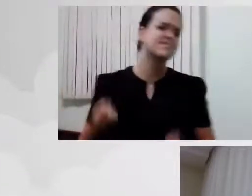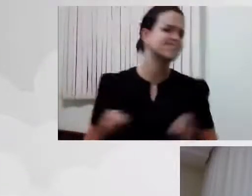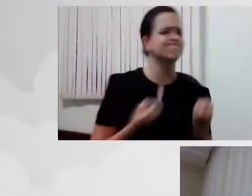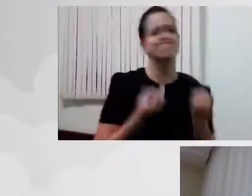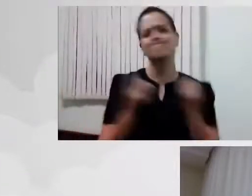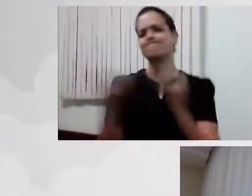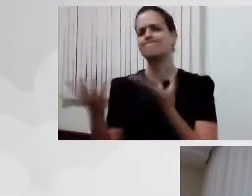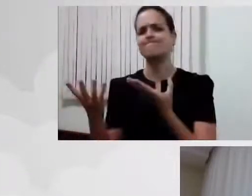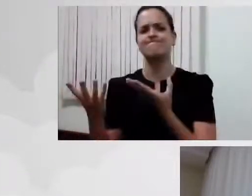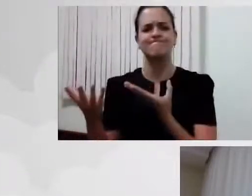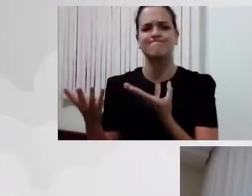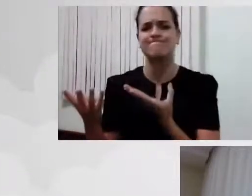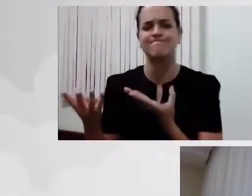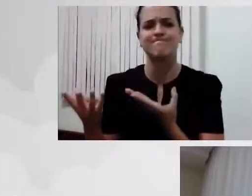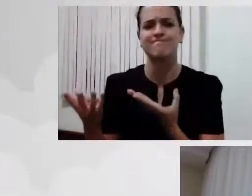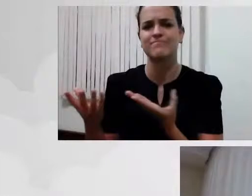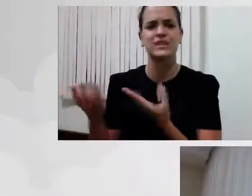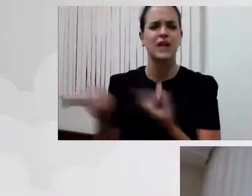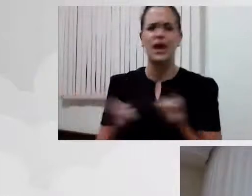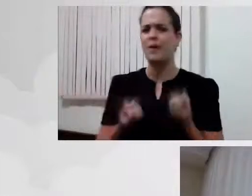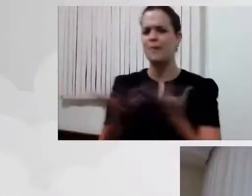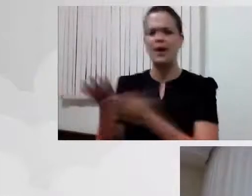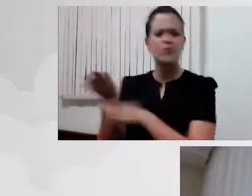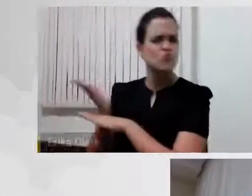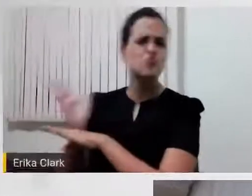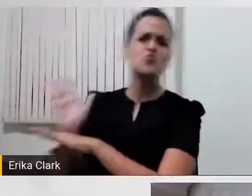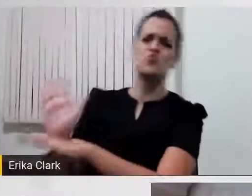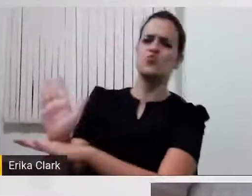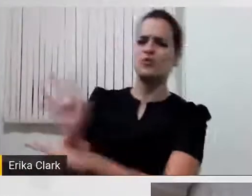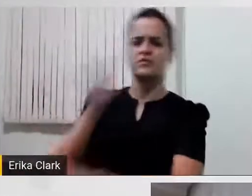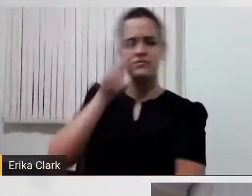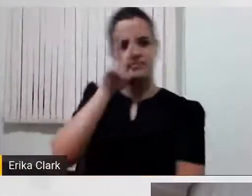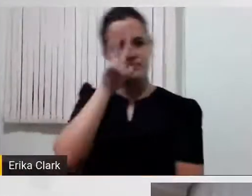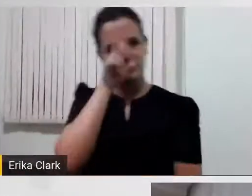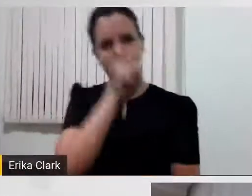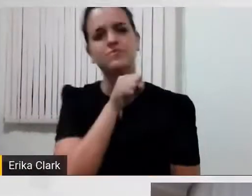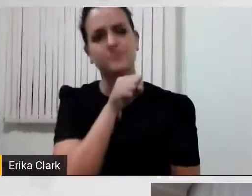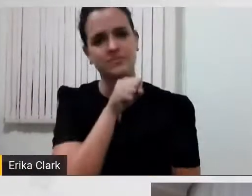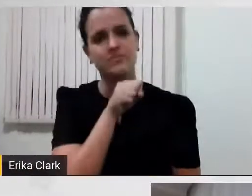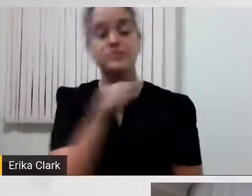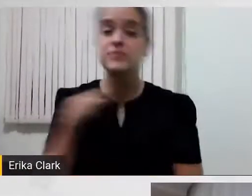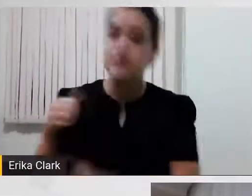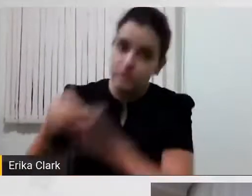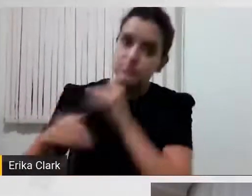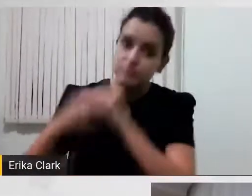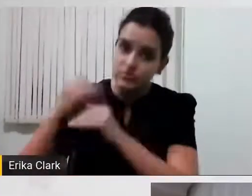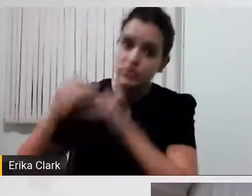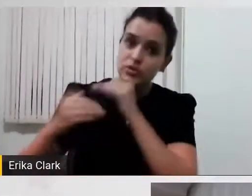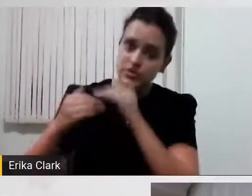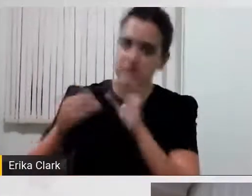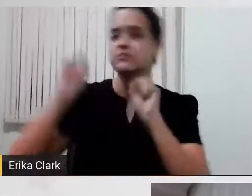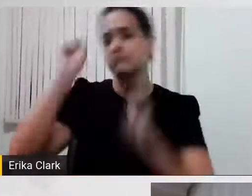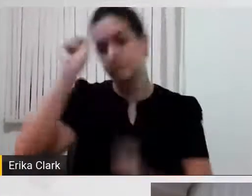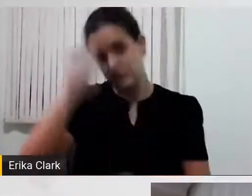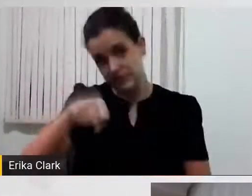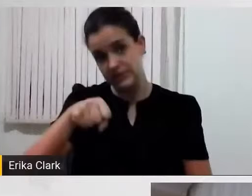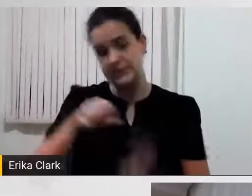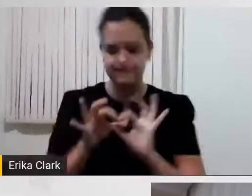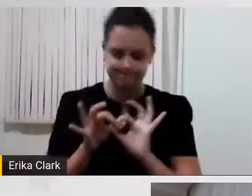um benefício, isso é um processo, sim, de libertação, isso é um